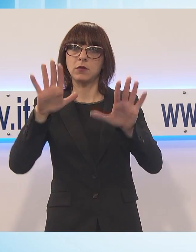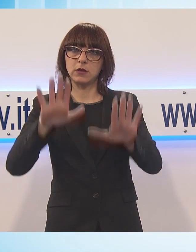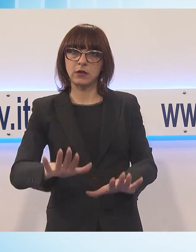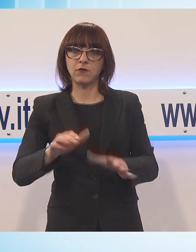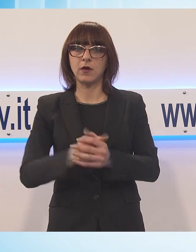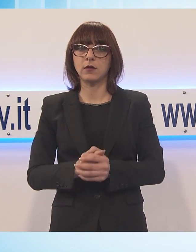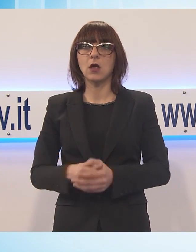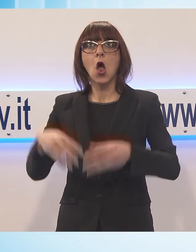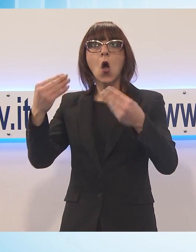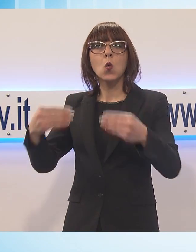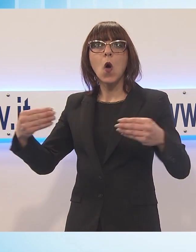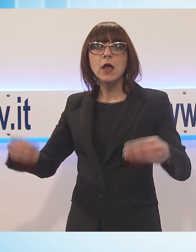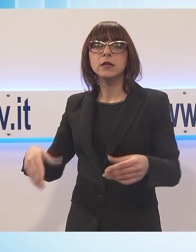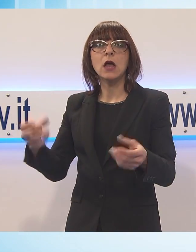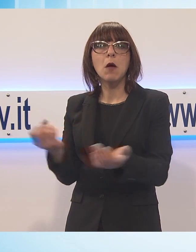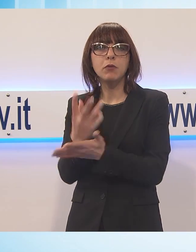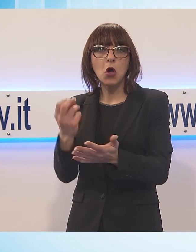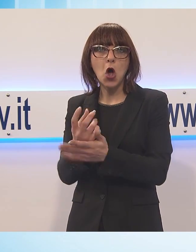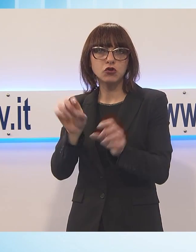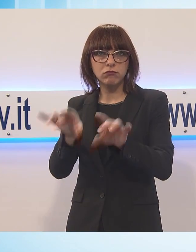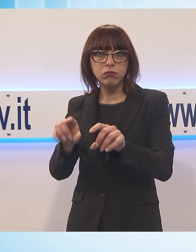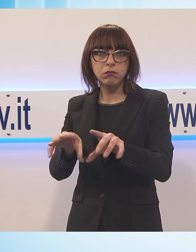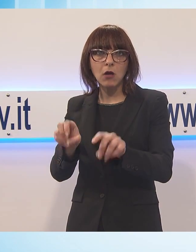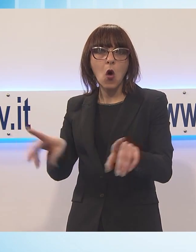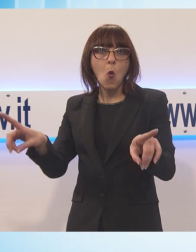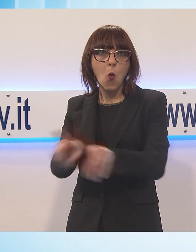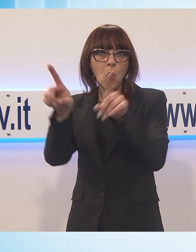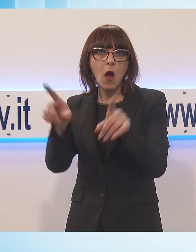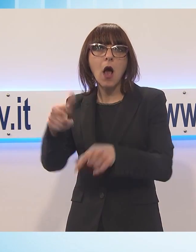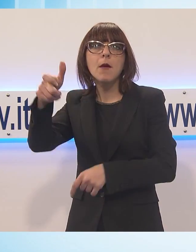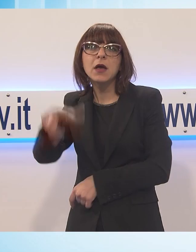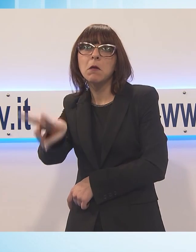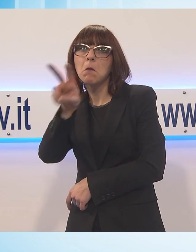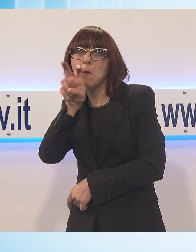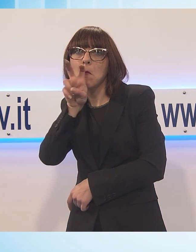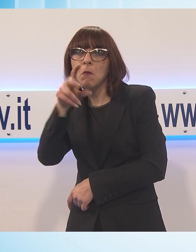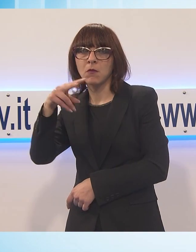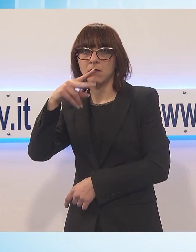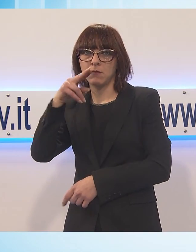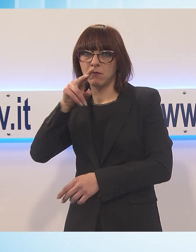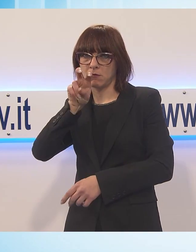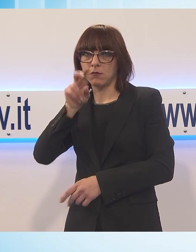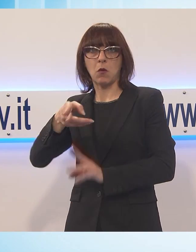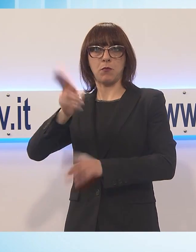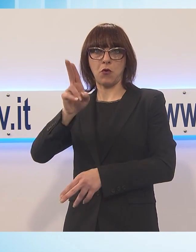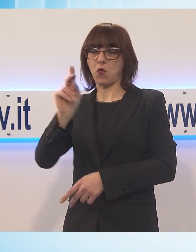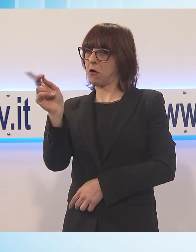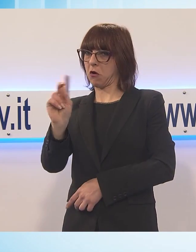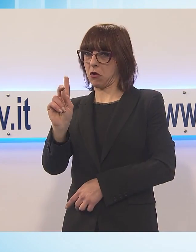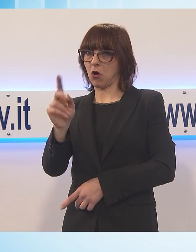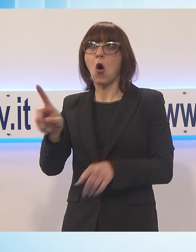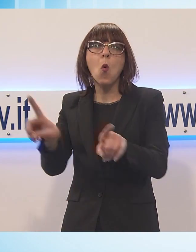puzzare di più rispetto a quello che potenzialmente può puzzare ora? Al di là che nessuno ha mai accertato